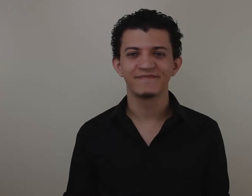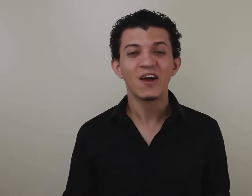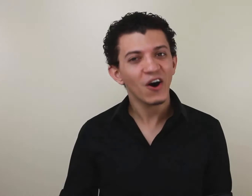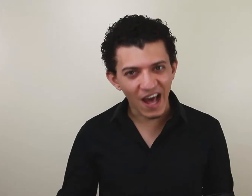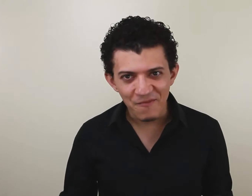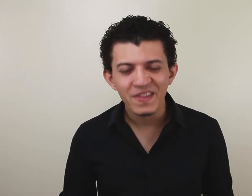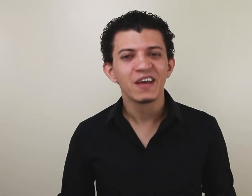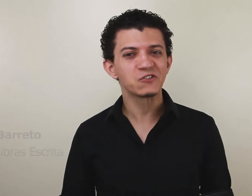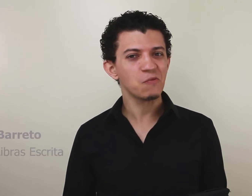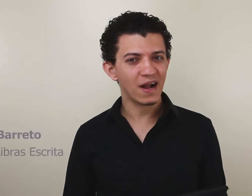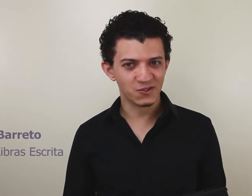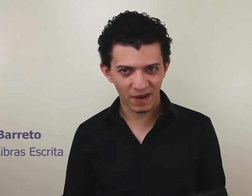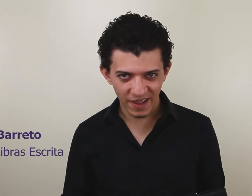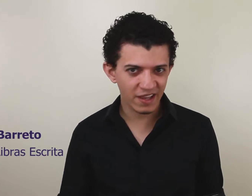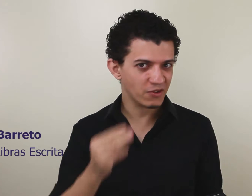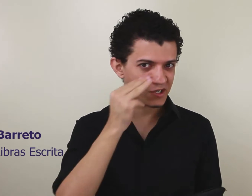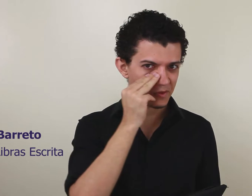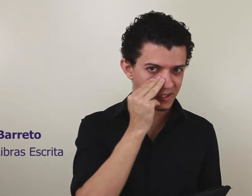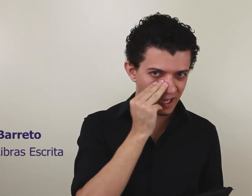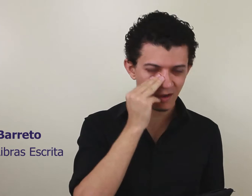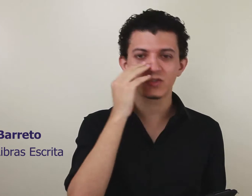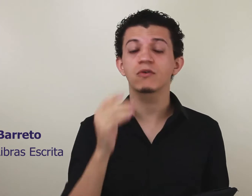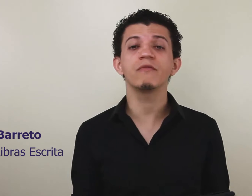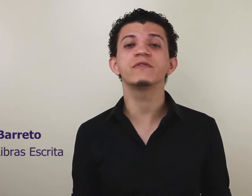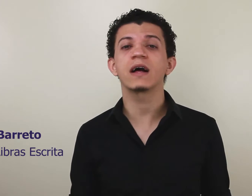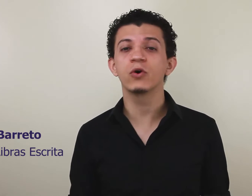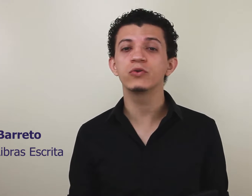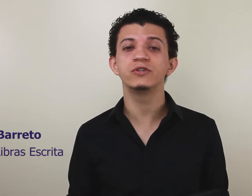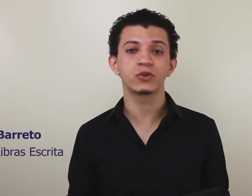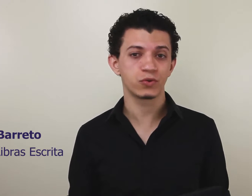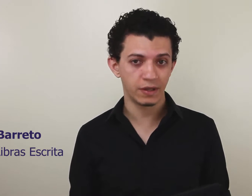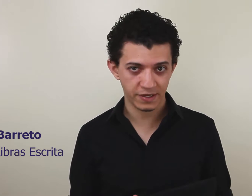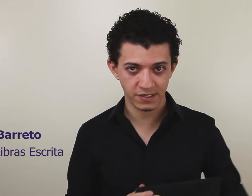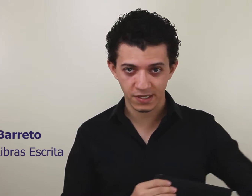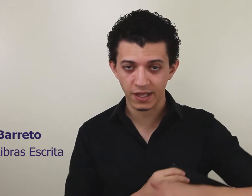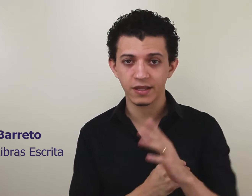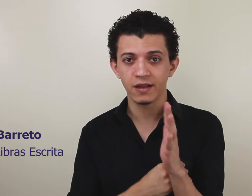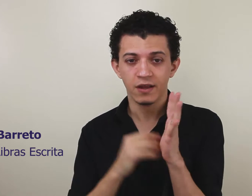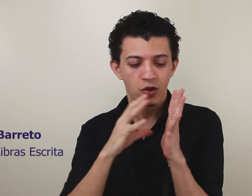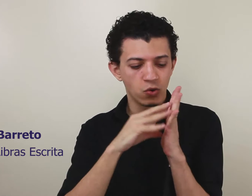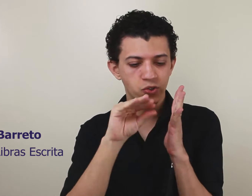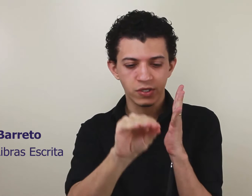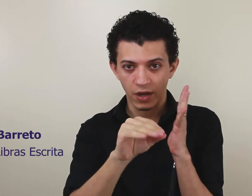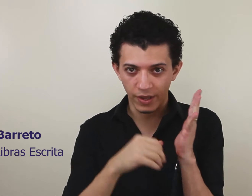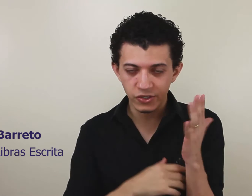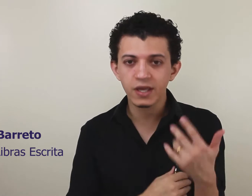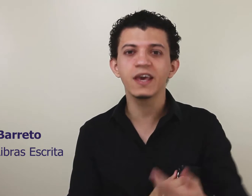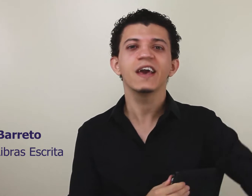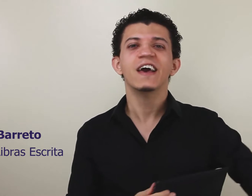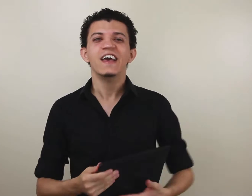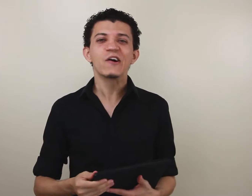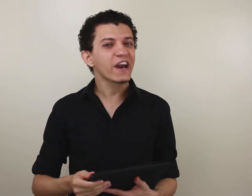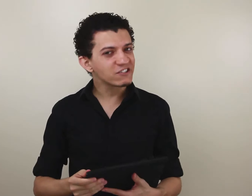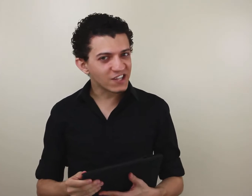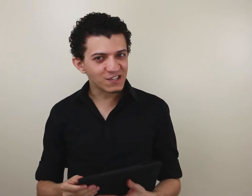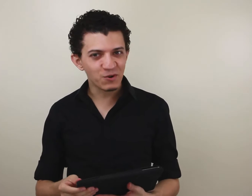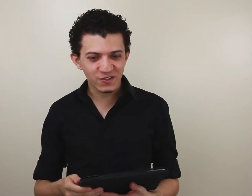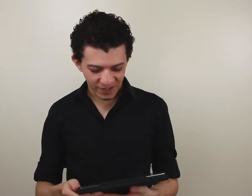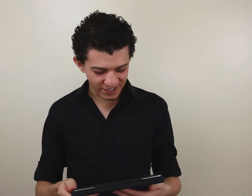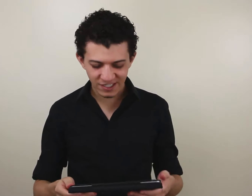Olá, eu sou o Madson Barreta, este é o meu sinal, sou cofundador do Instituto Libras Escrita, cujo sinal é este aqui, e eu quero te dar as boas-vindas